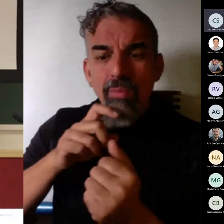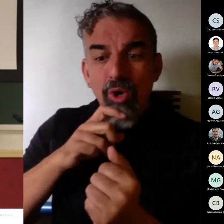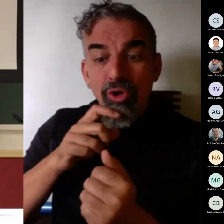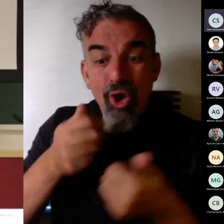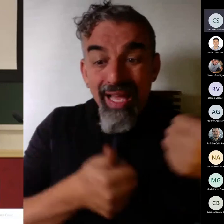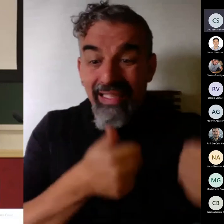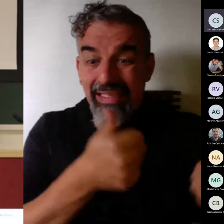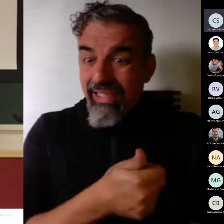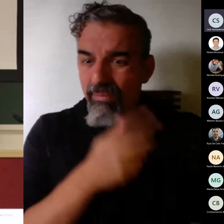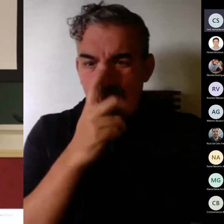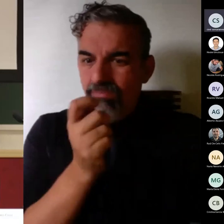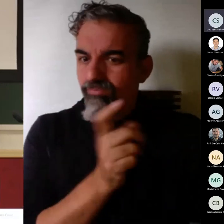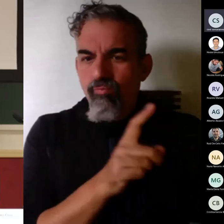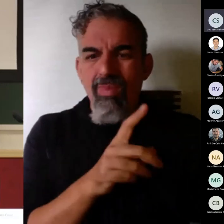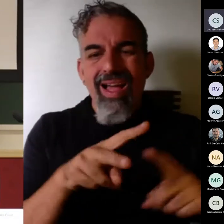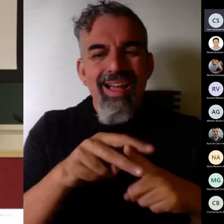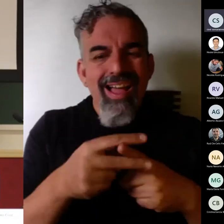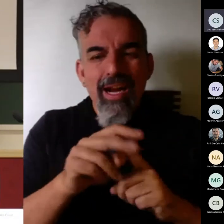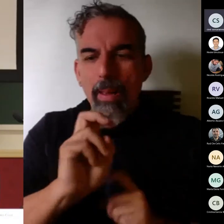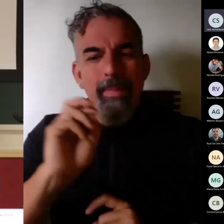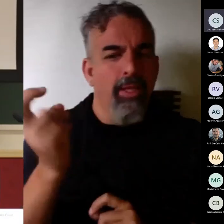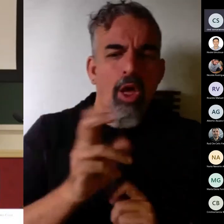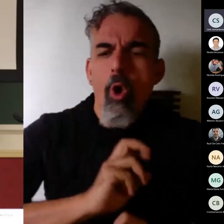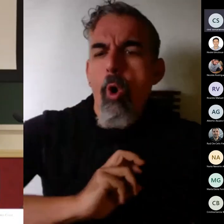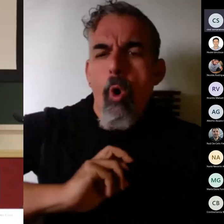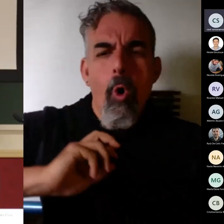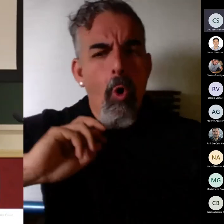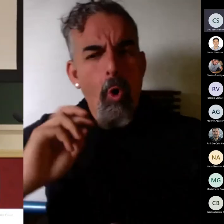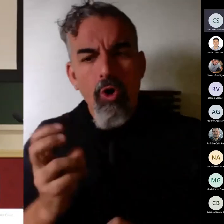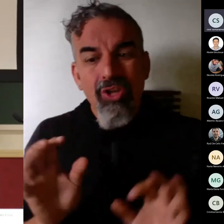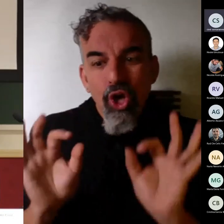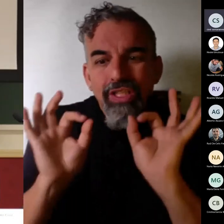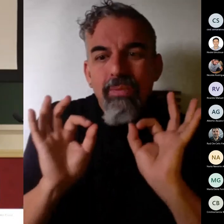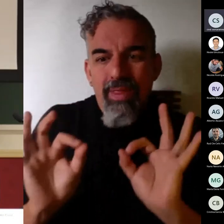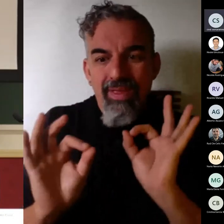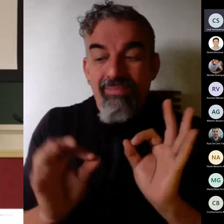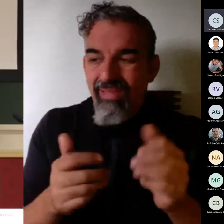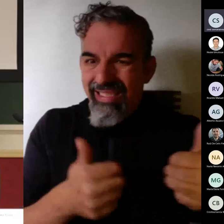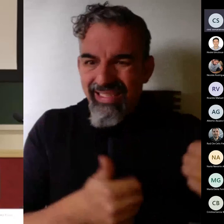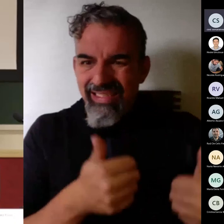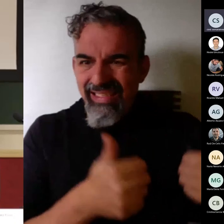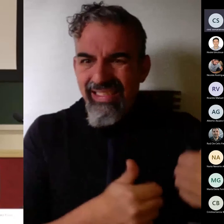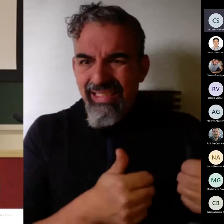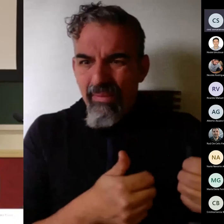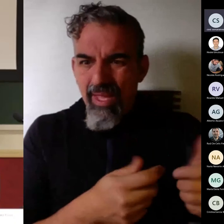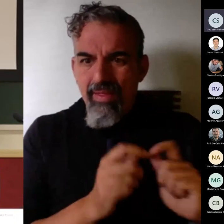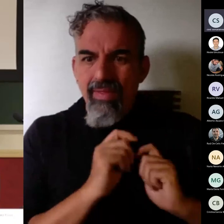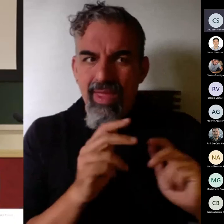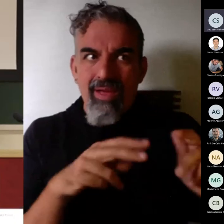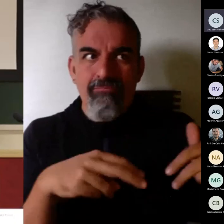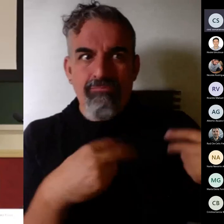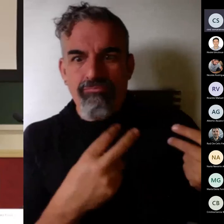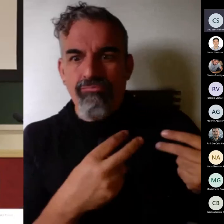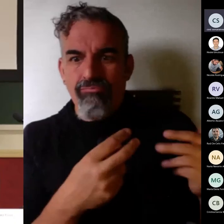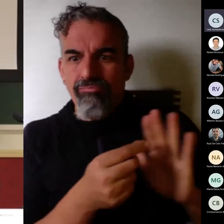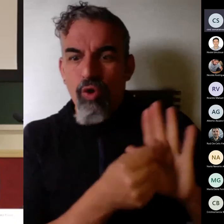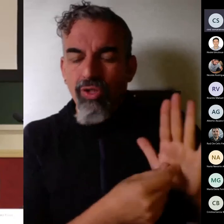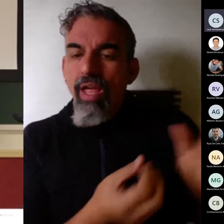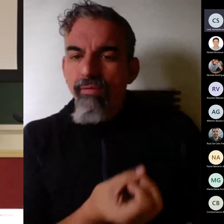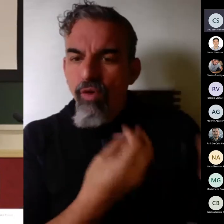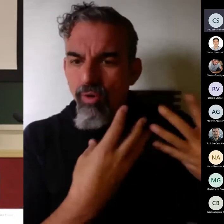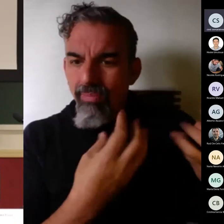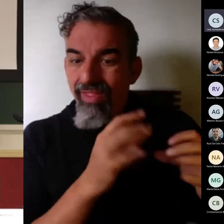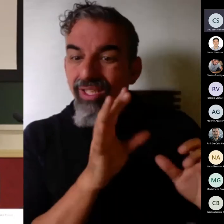ese tipo de herramientas exclusivas el examen me permite obtener cierta información